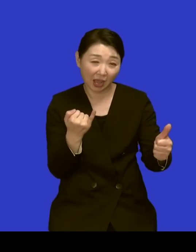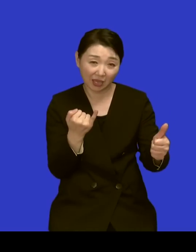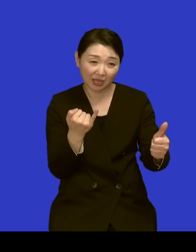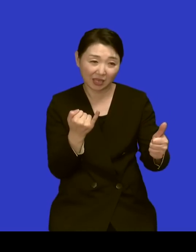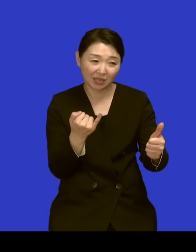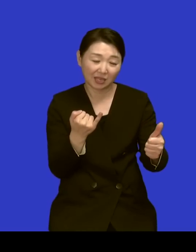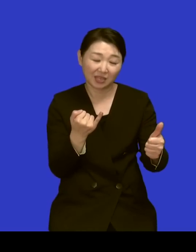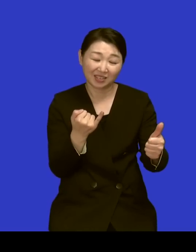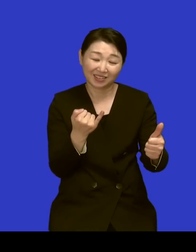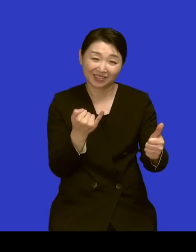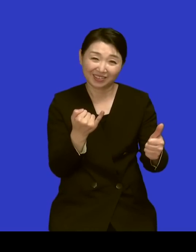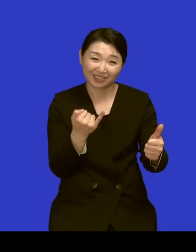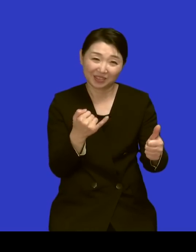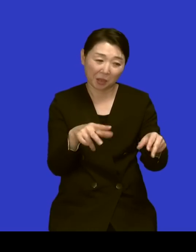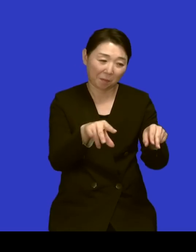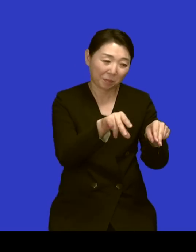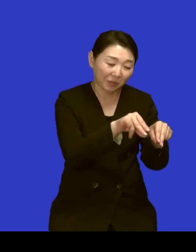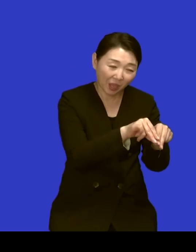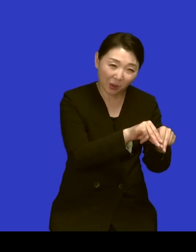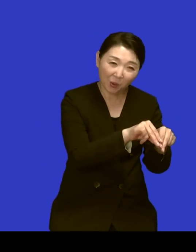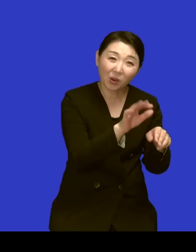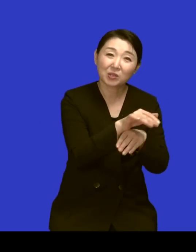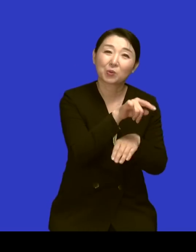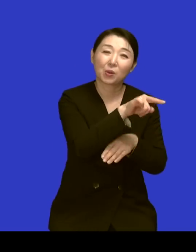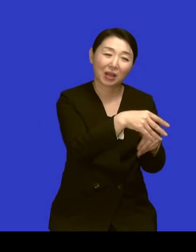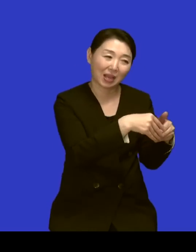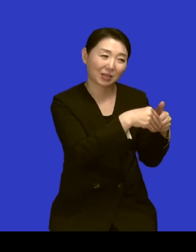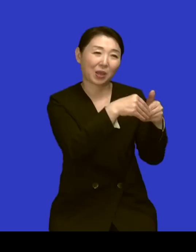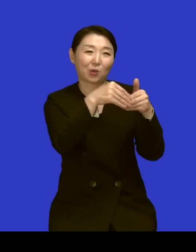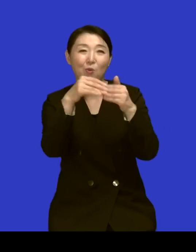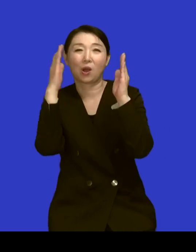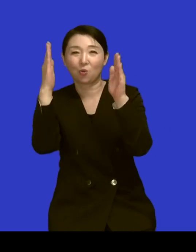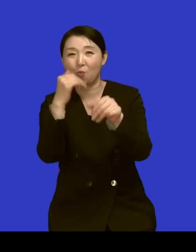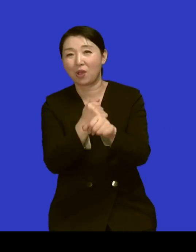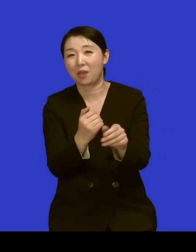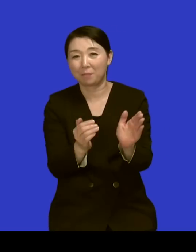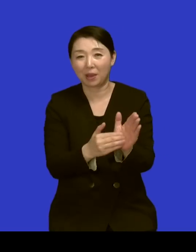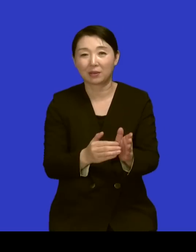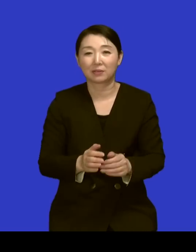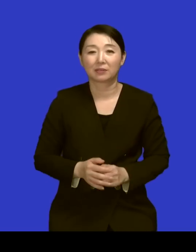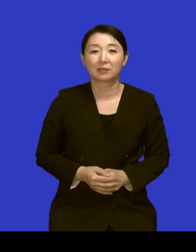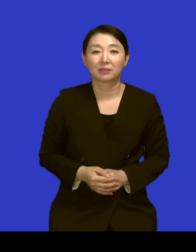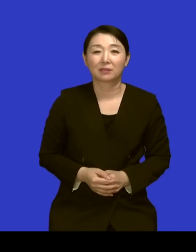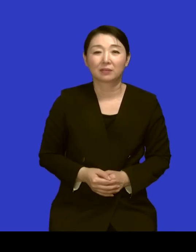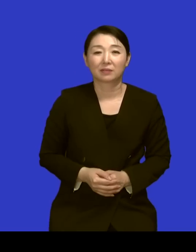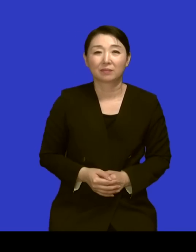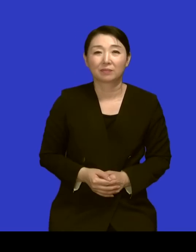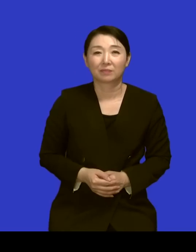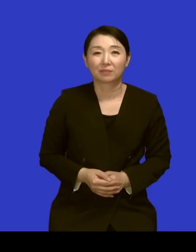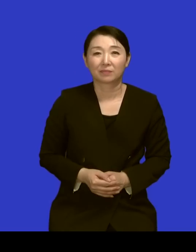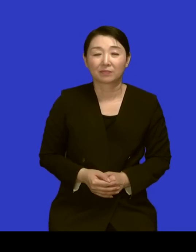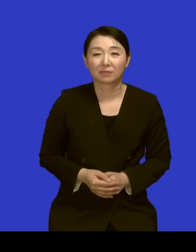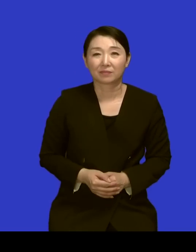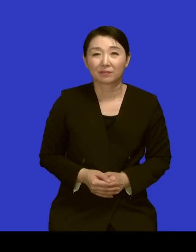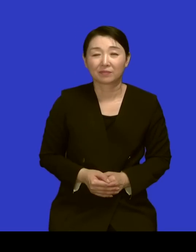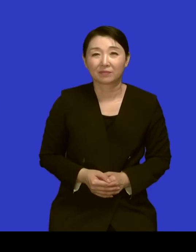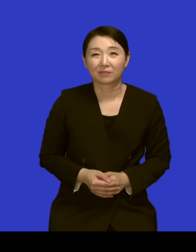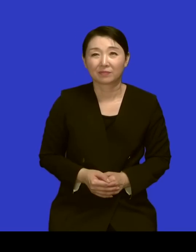데리고 와서 이제 공부를 시켜서 심지어는 스위스에 바델 신학대학까지 다 보내요